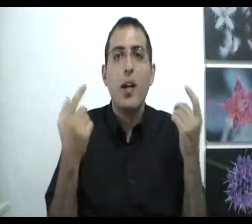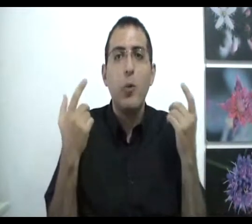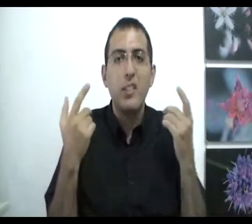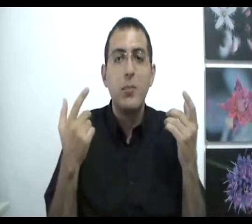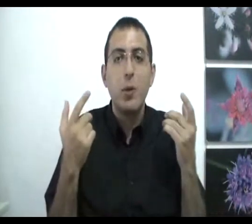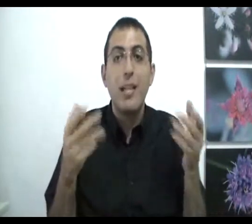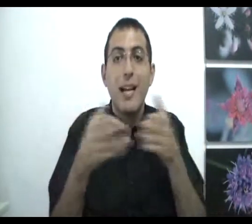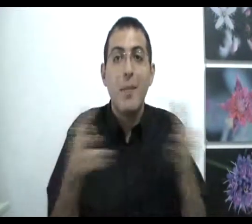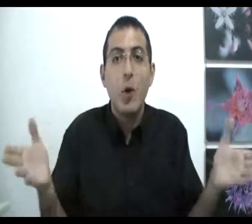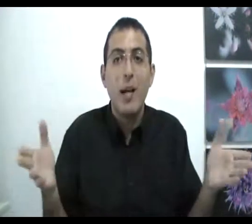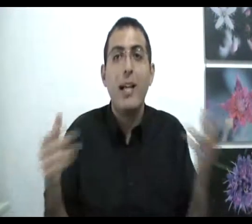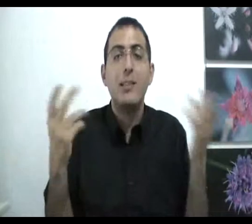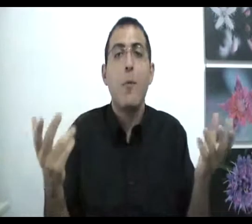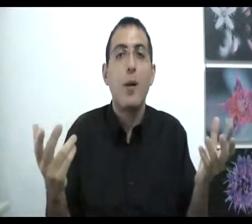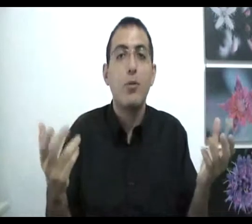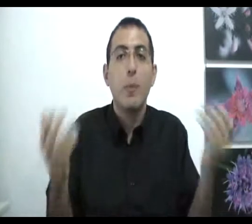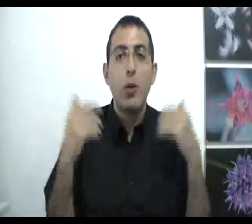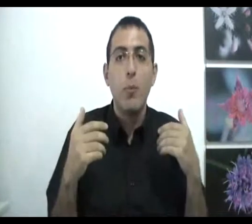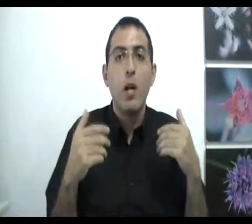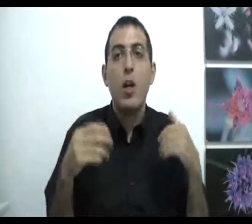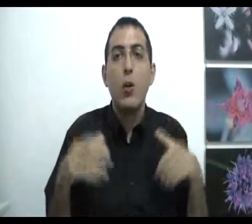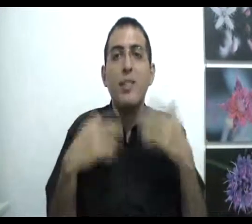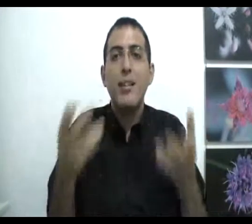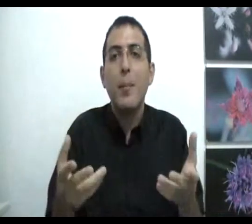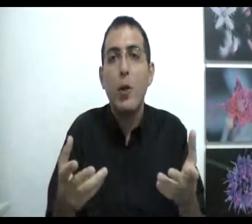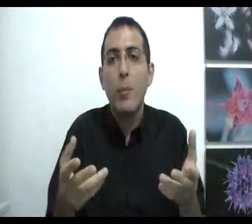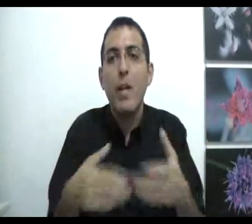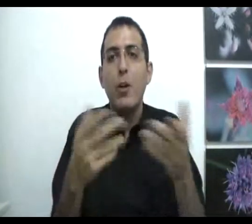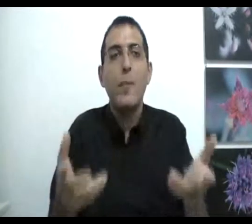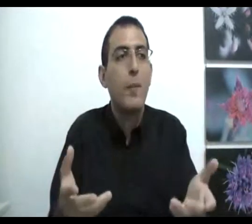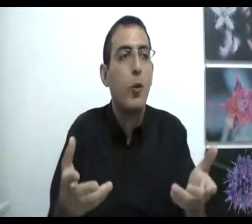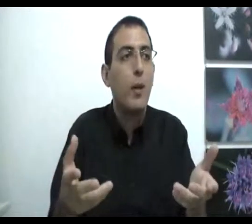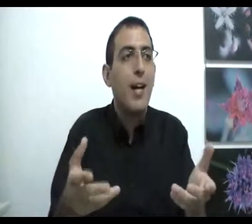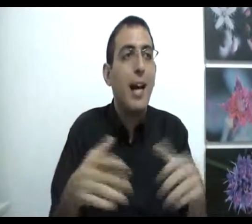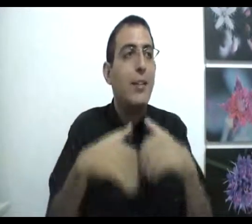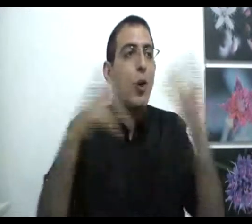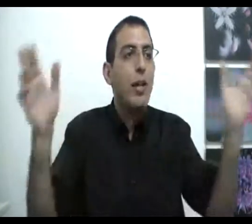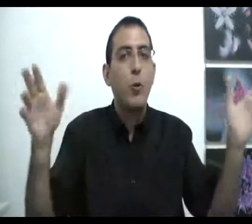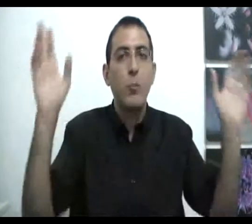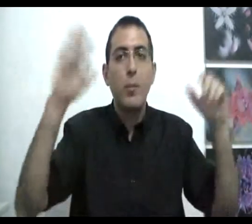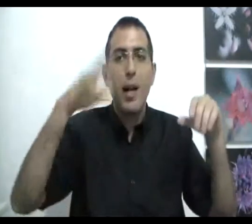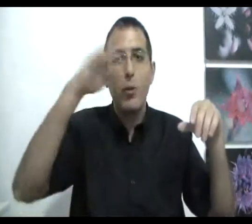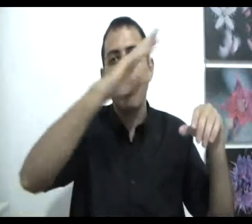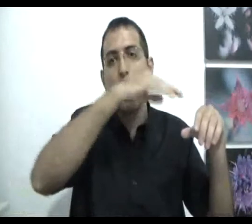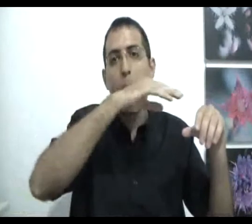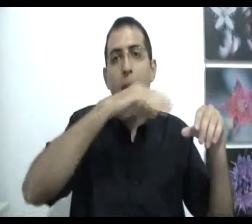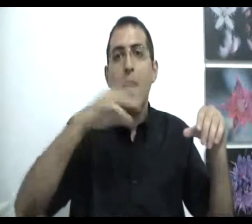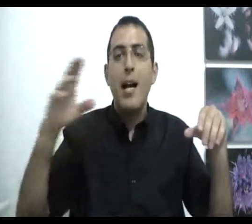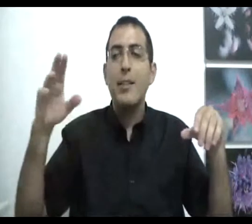המקום הריק עצמו אמרו שמכלום, כלום זה היעדר מקום. מי יכול לדיין מקום? כך את כל היקום תמחק אותו, עכשיו